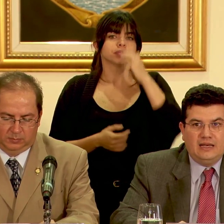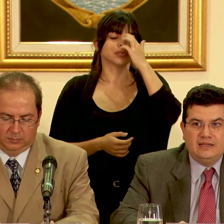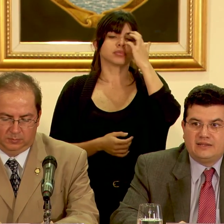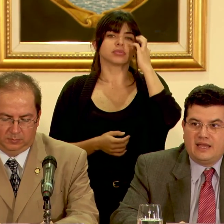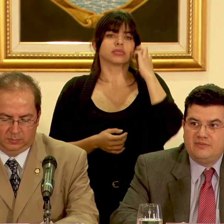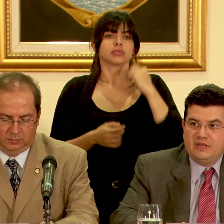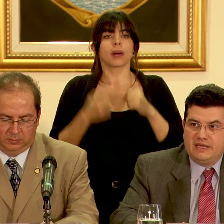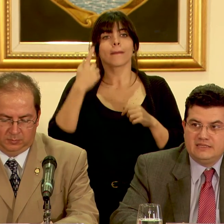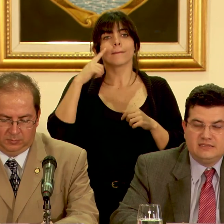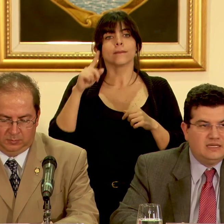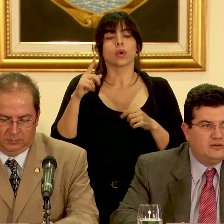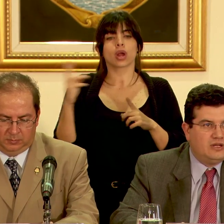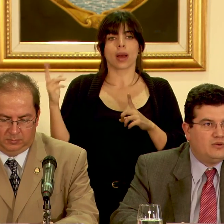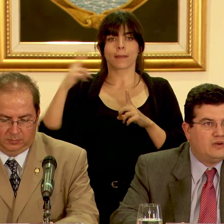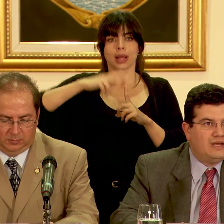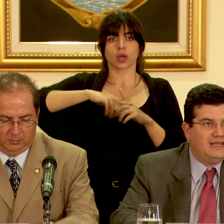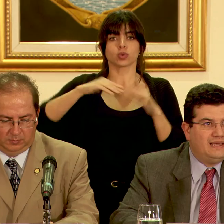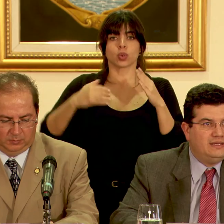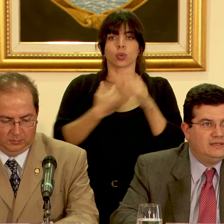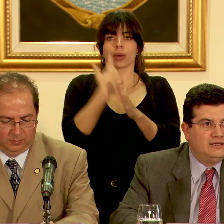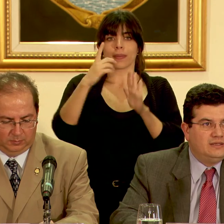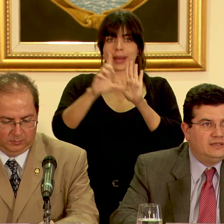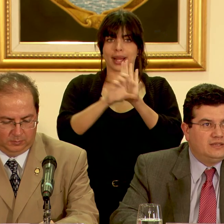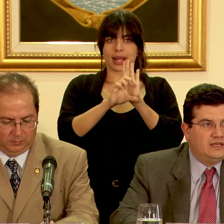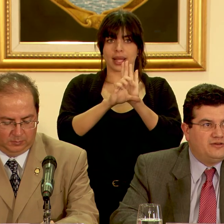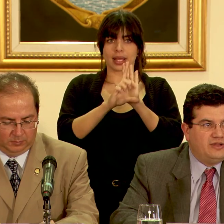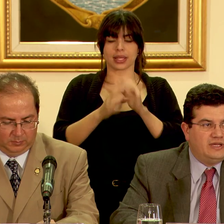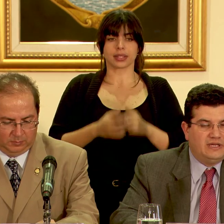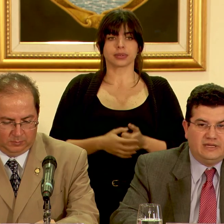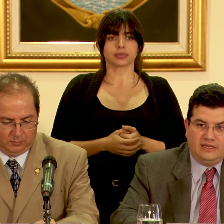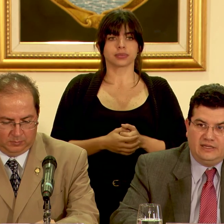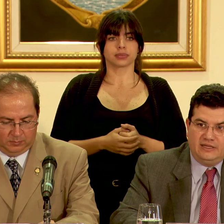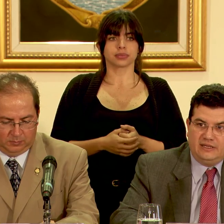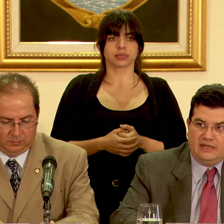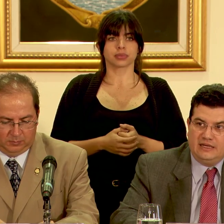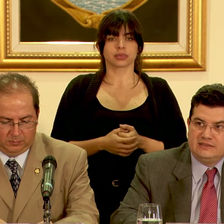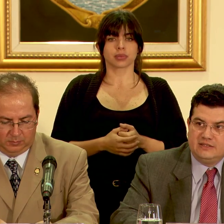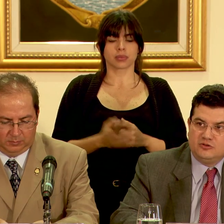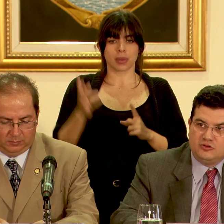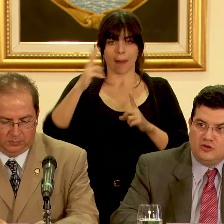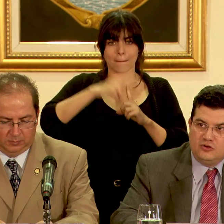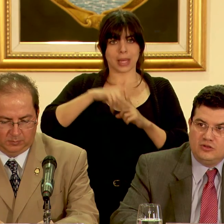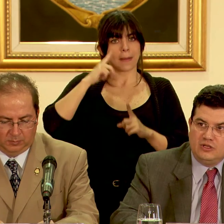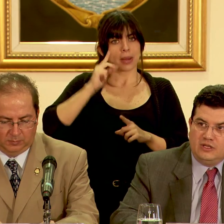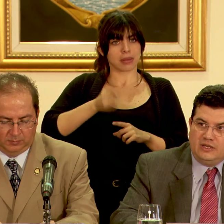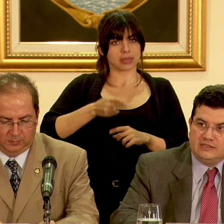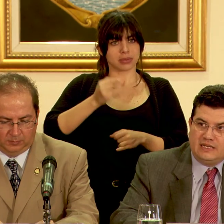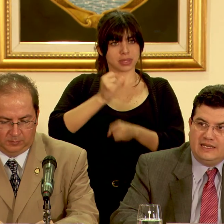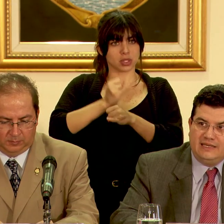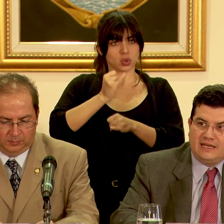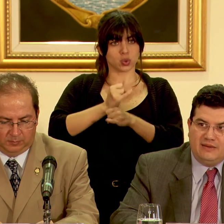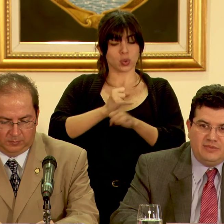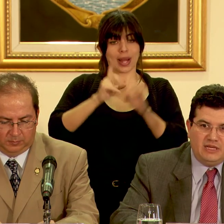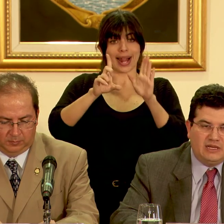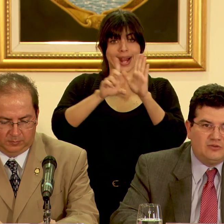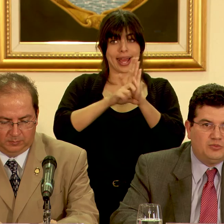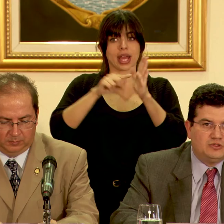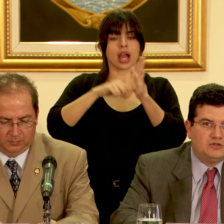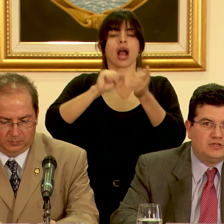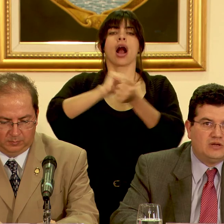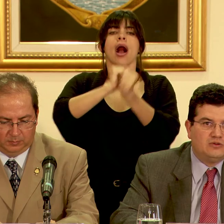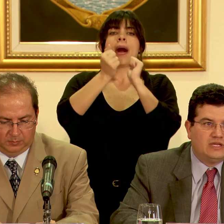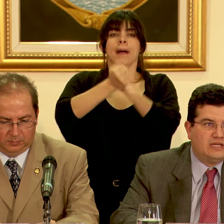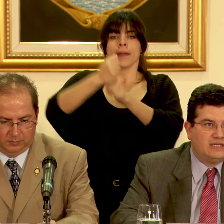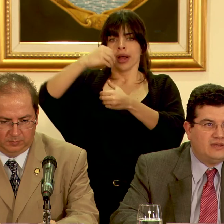a la entrada a en vigencia de una nueva ley que rige a la institución esa ley cambia la